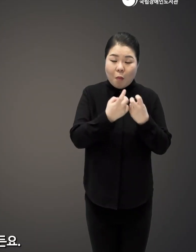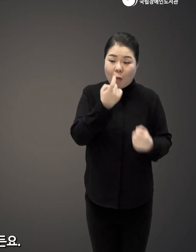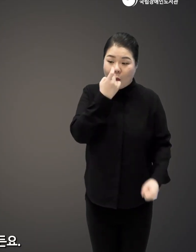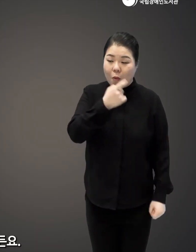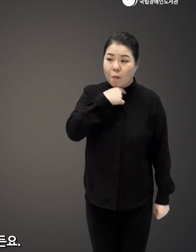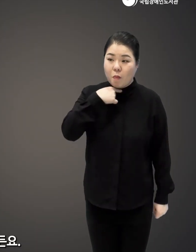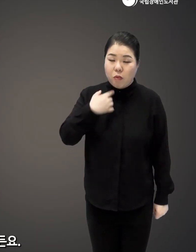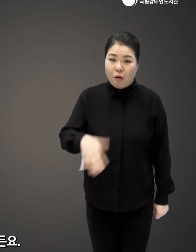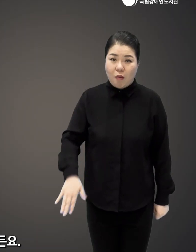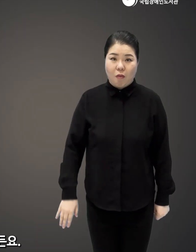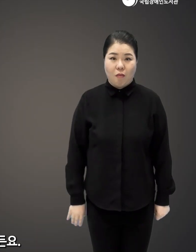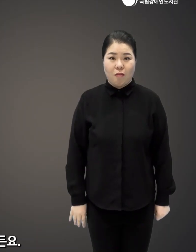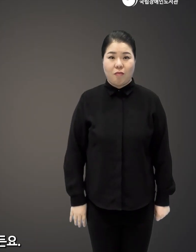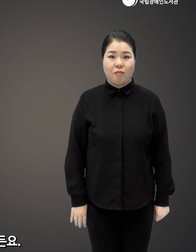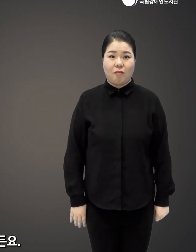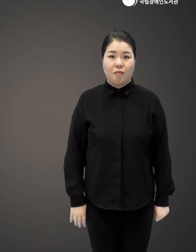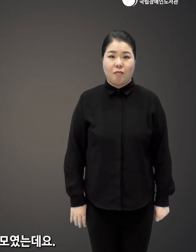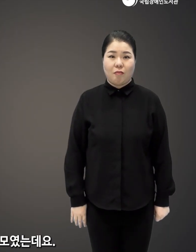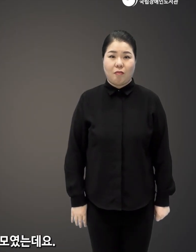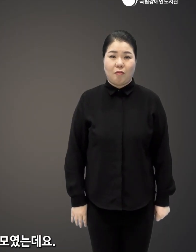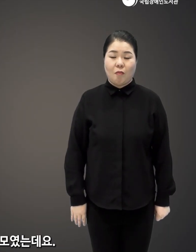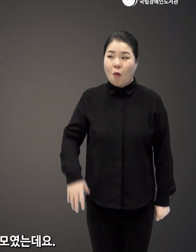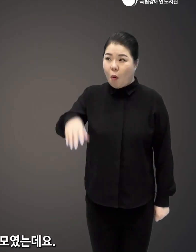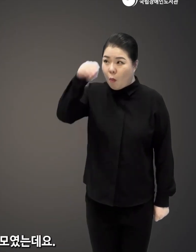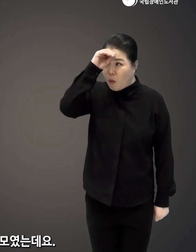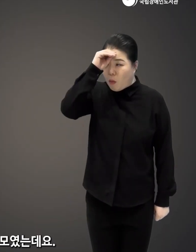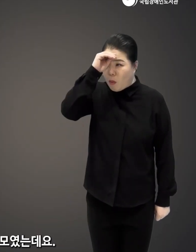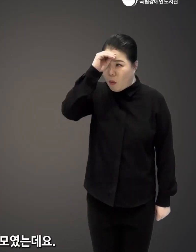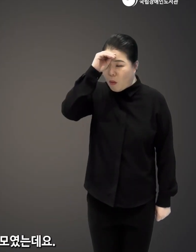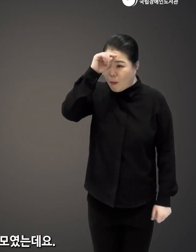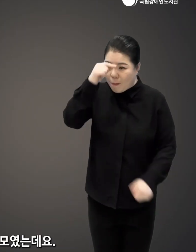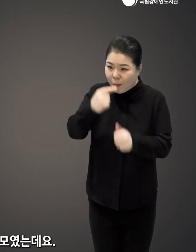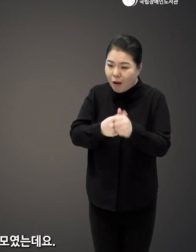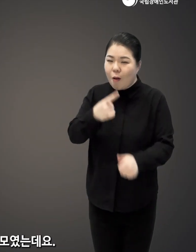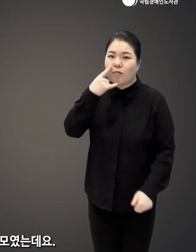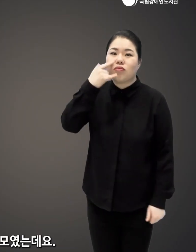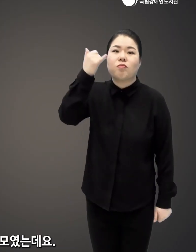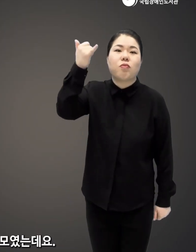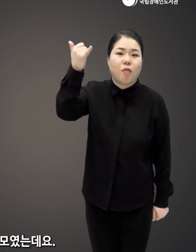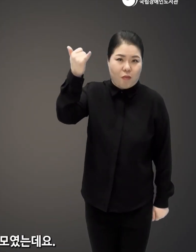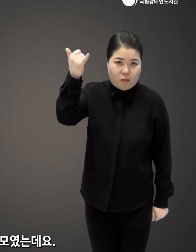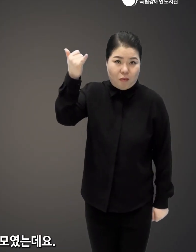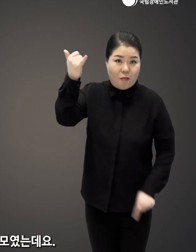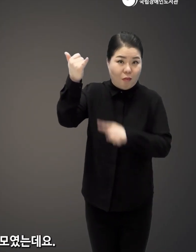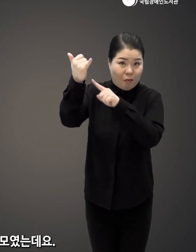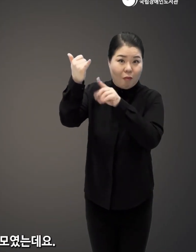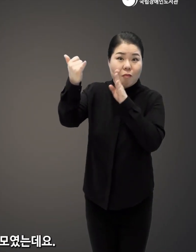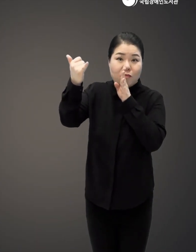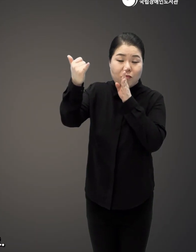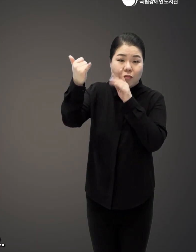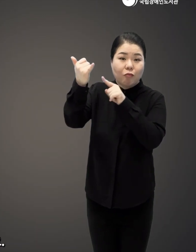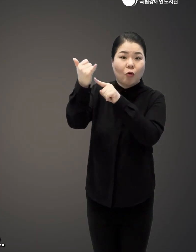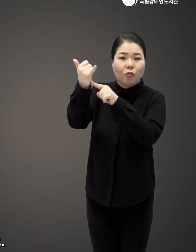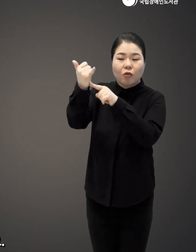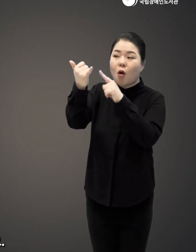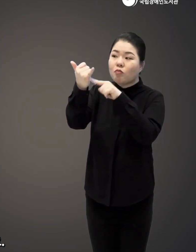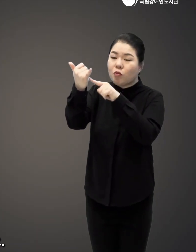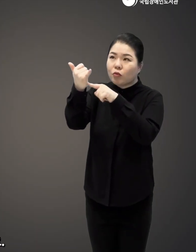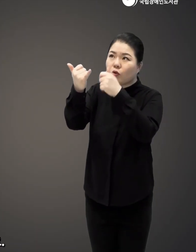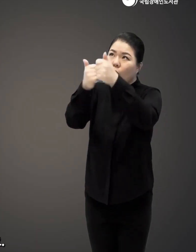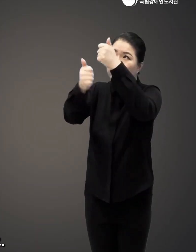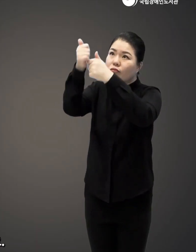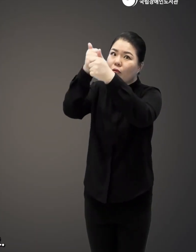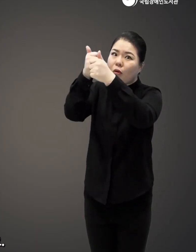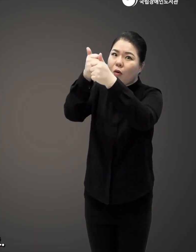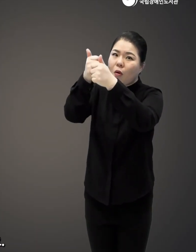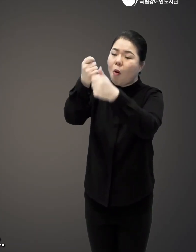하는 걸 제대로 배워본 적이 없거든요 우리가 그나마 배울 수 있었던 유일한 대상이 우리의 부모였는데요 우리의 부모도